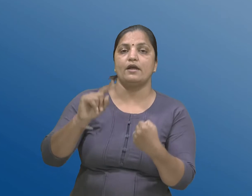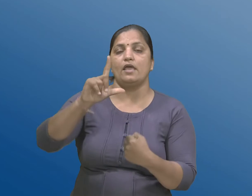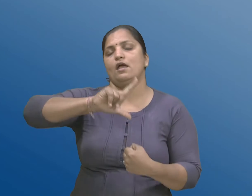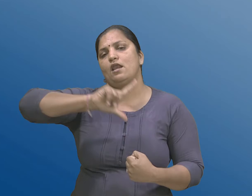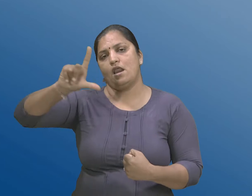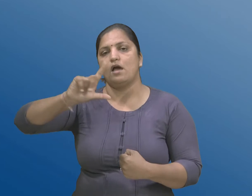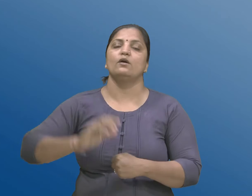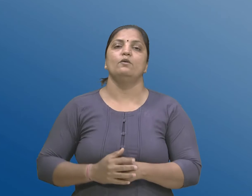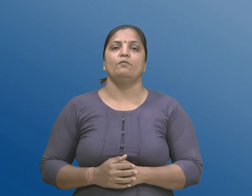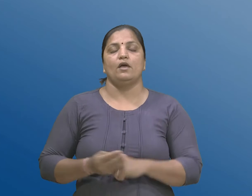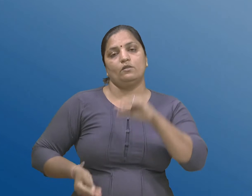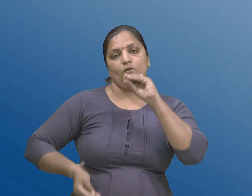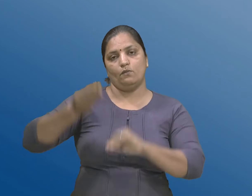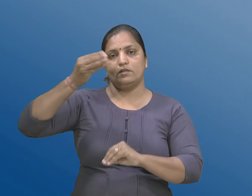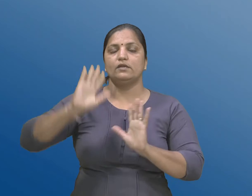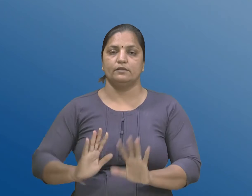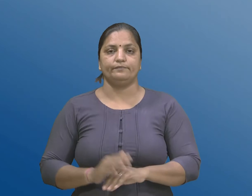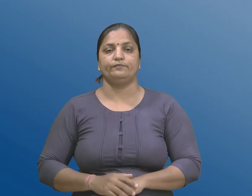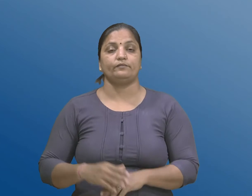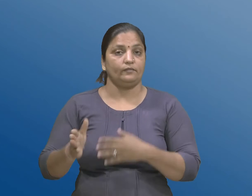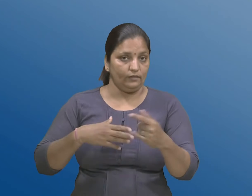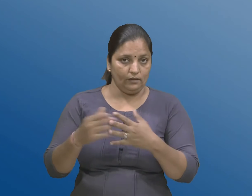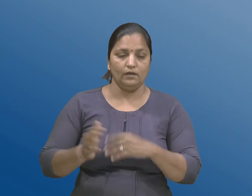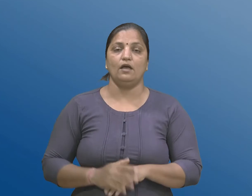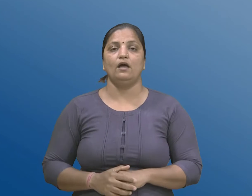वधिशक्षे अथवा ते बनने